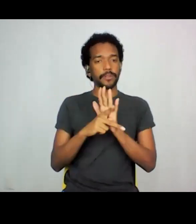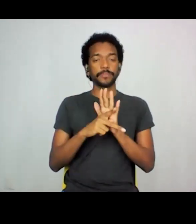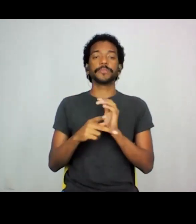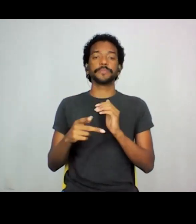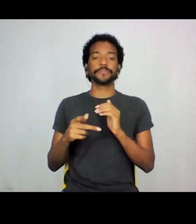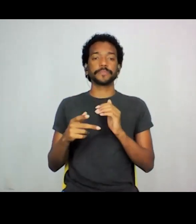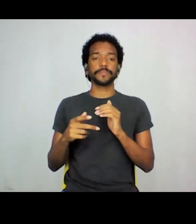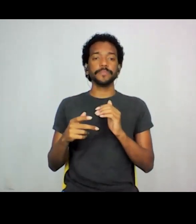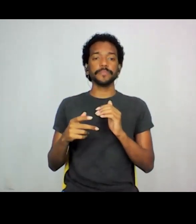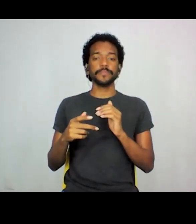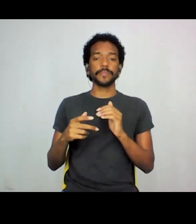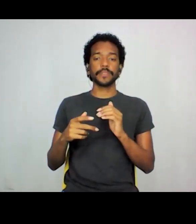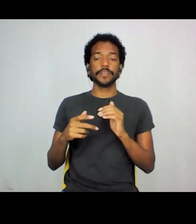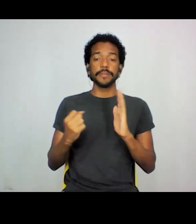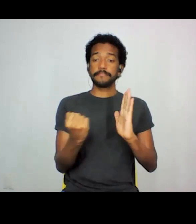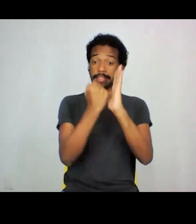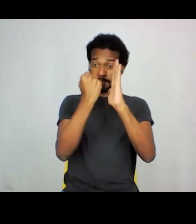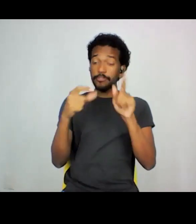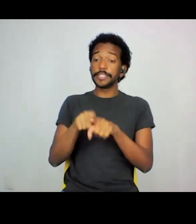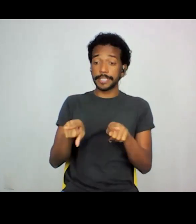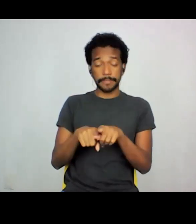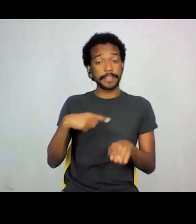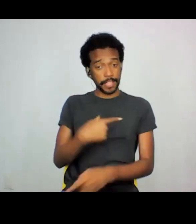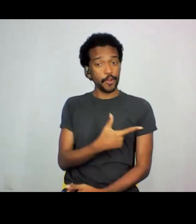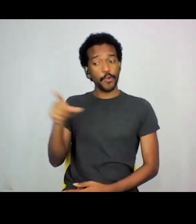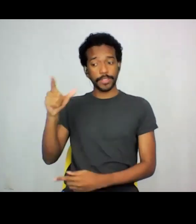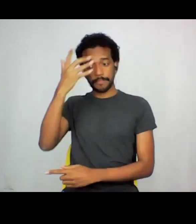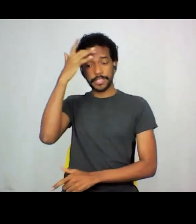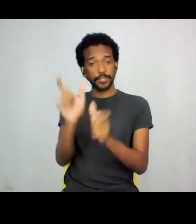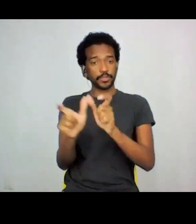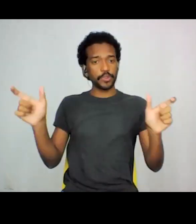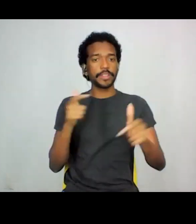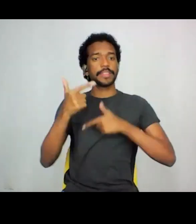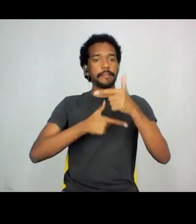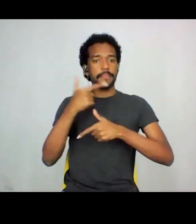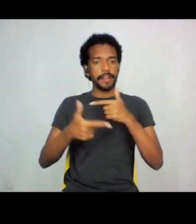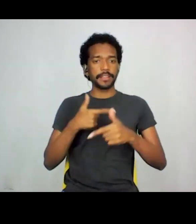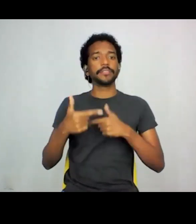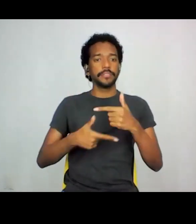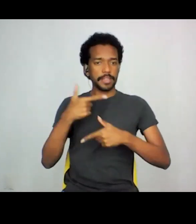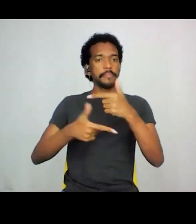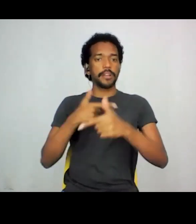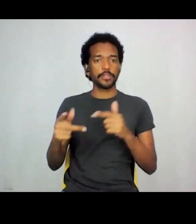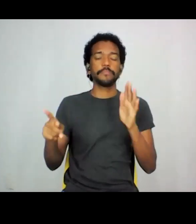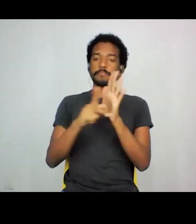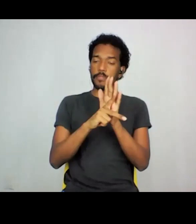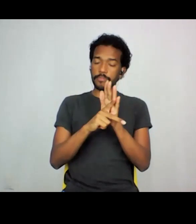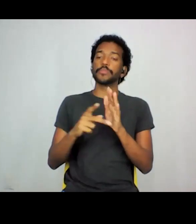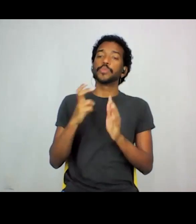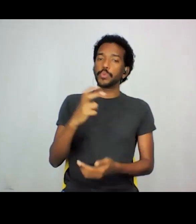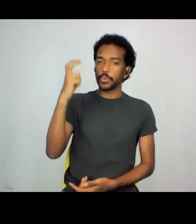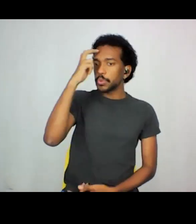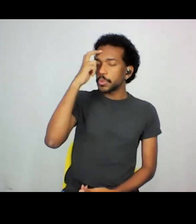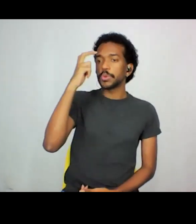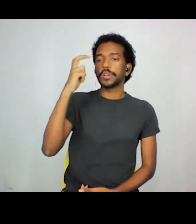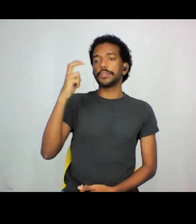território e que existem outros sujeitos, outros agentes, outros trabalhadores da cultura, outras pessoas que estão trabalhando com essas preservações